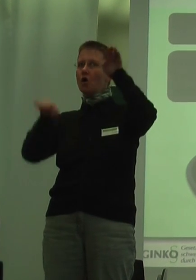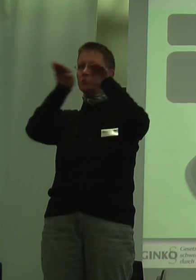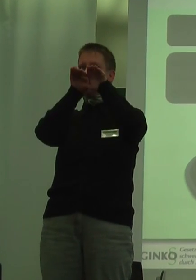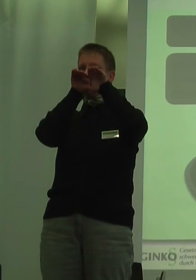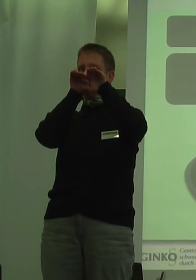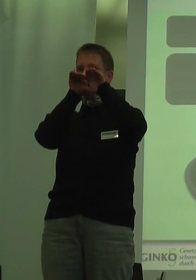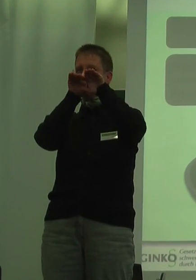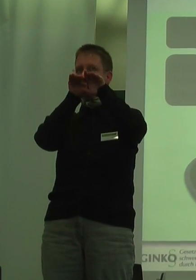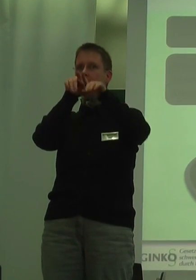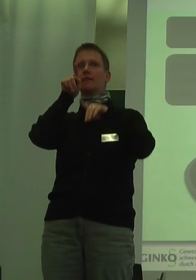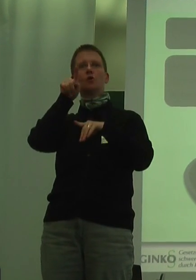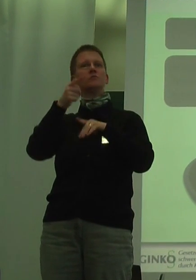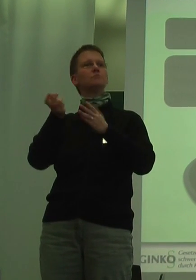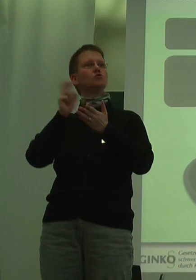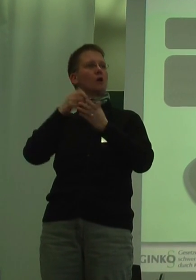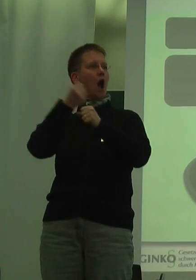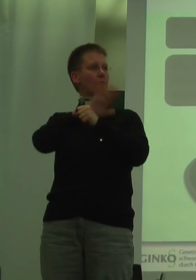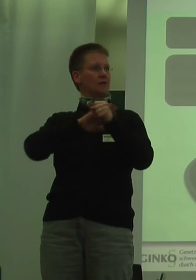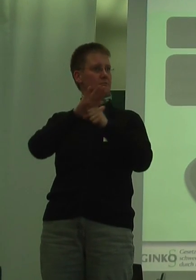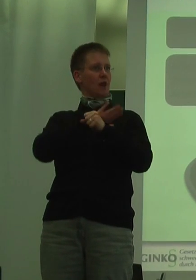um die im bestehenden Arbeitsplatz zu erhalten.